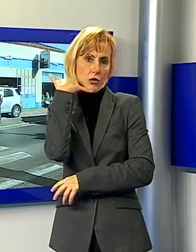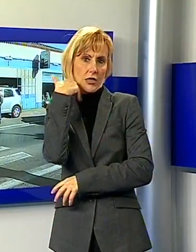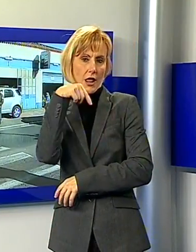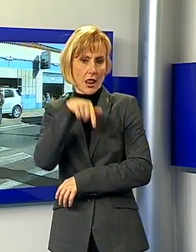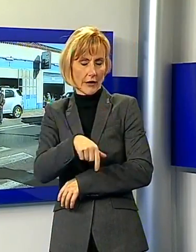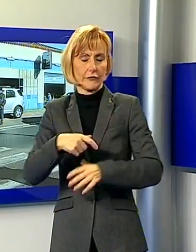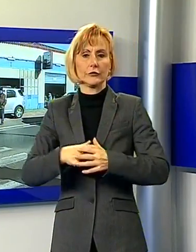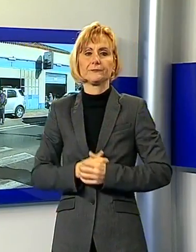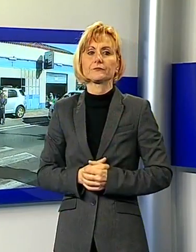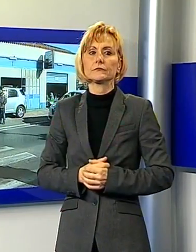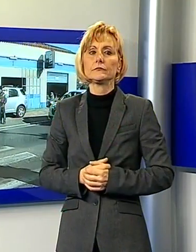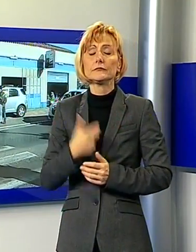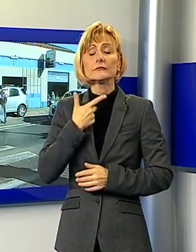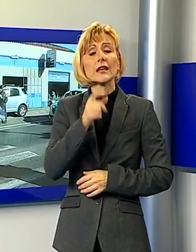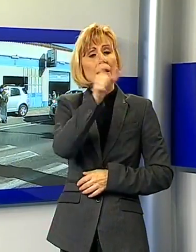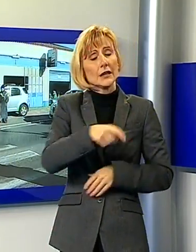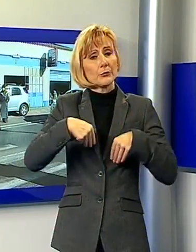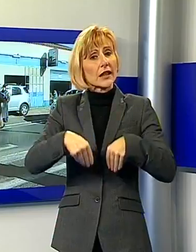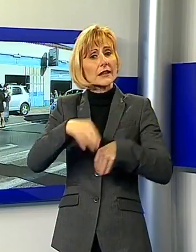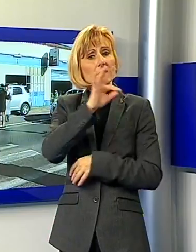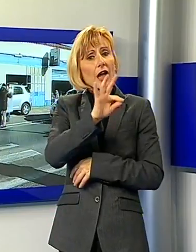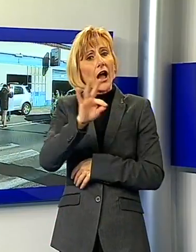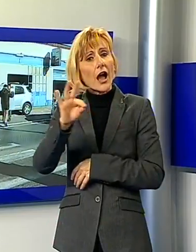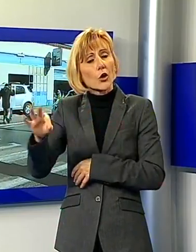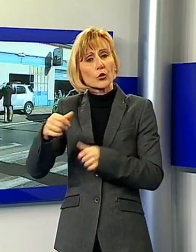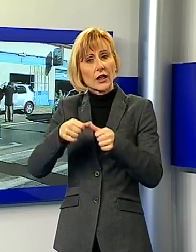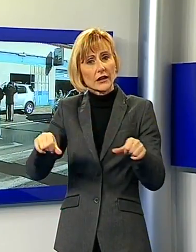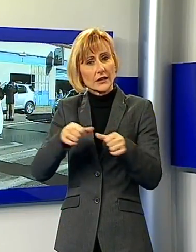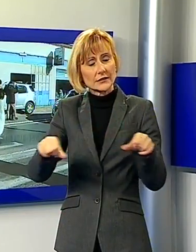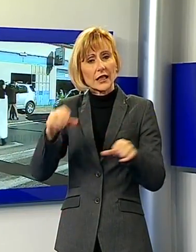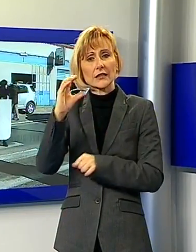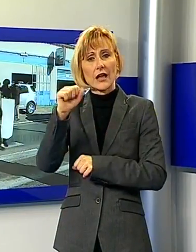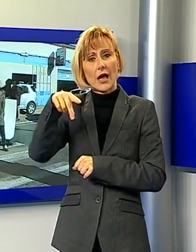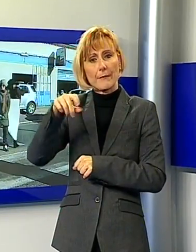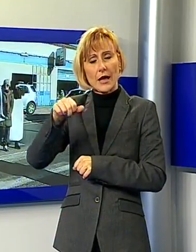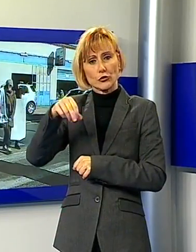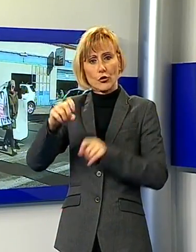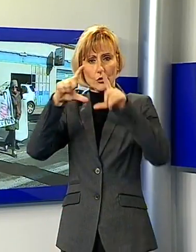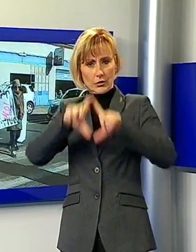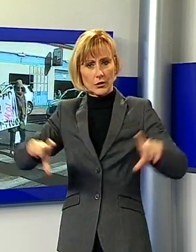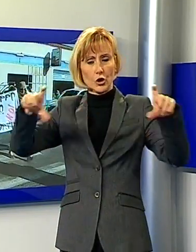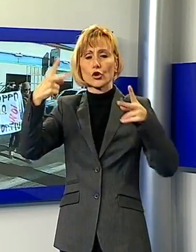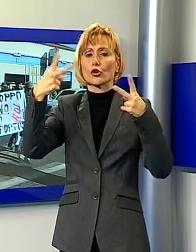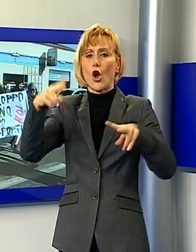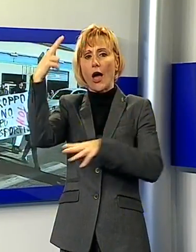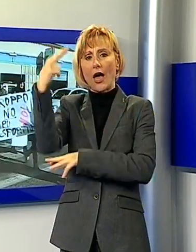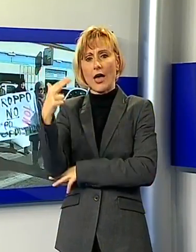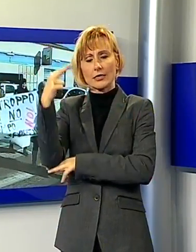alcuni residenti della frazione capannorese riuniti nel comitato No Antenne a Marlia. Con loro c'era anche il